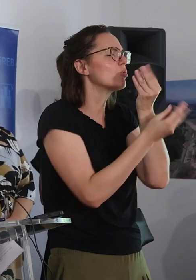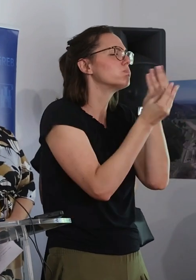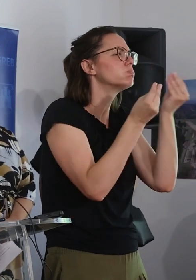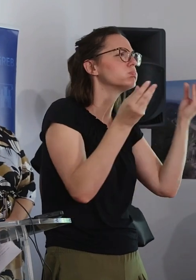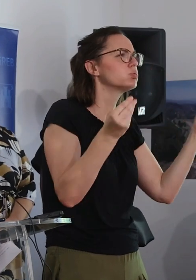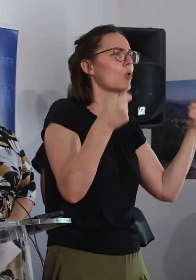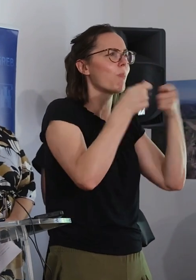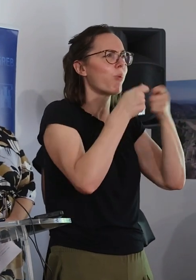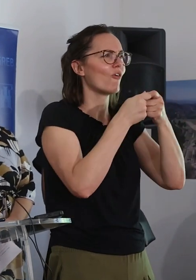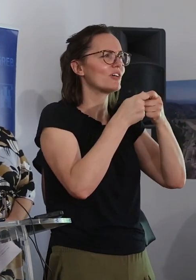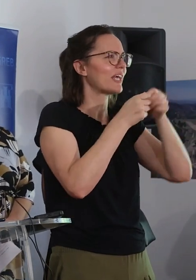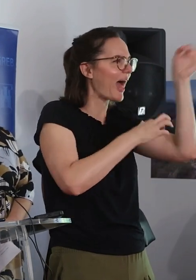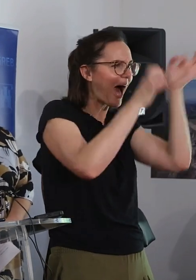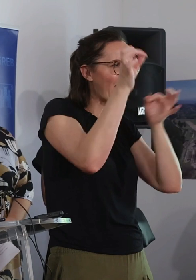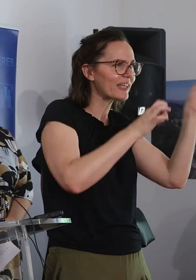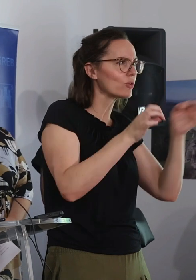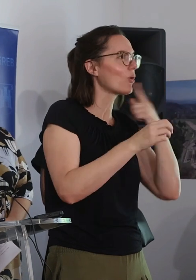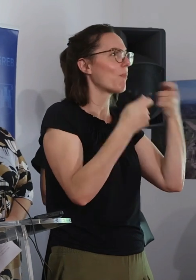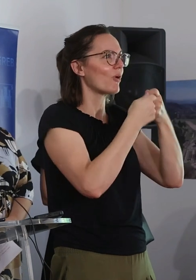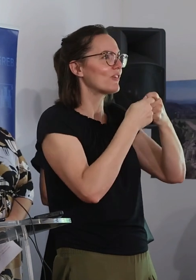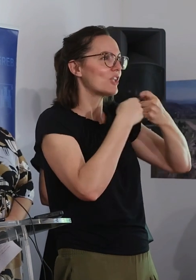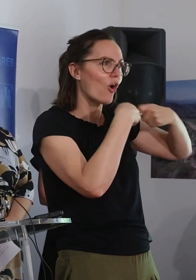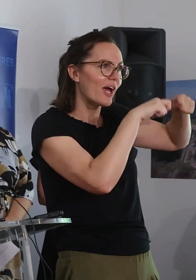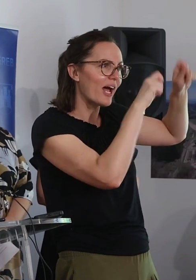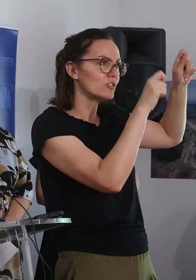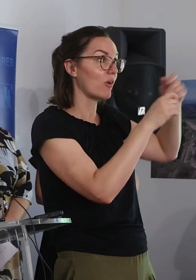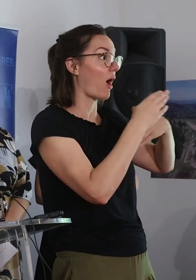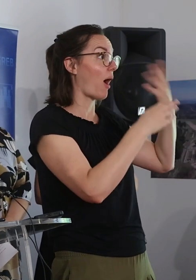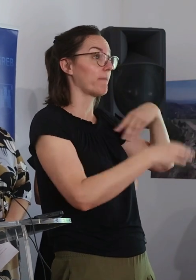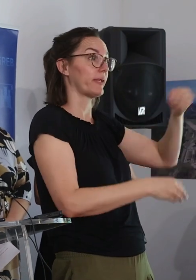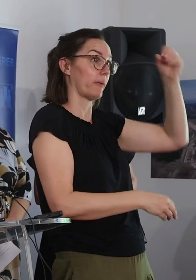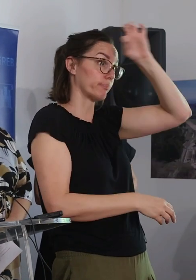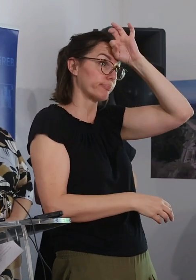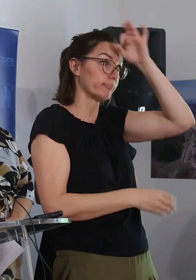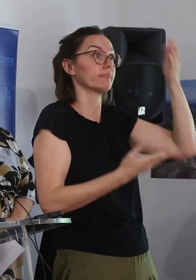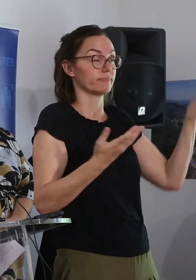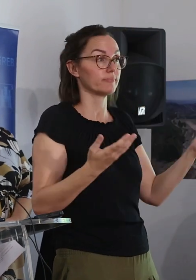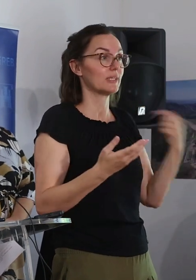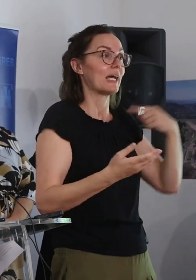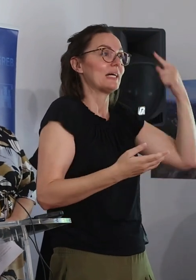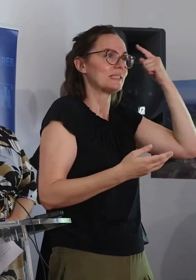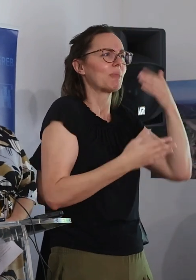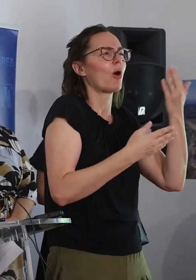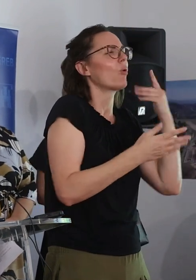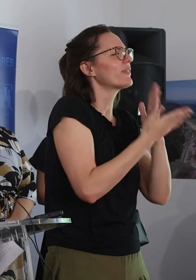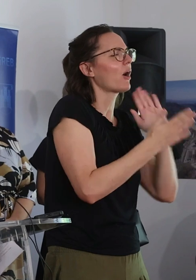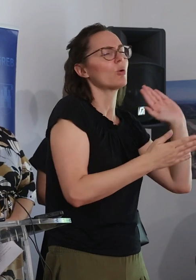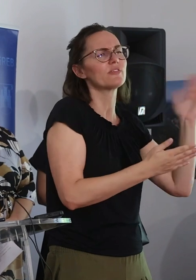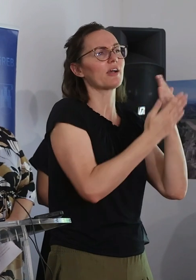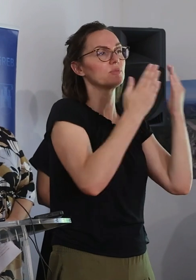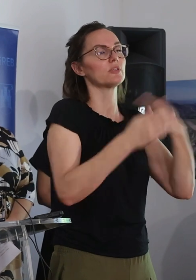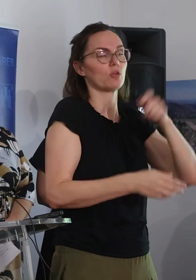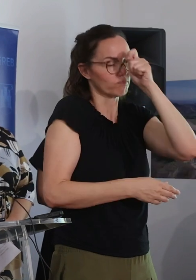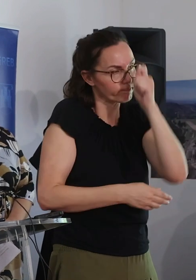o arhitekturi, o građevini i o stvarima kojima vjerojatno nisu nikad mislili da će se baviti. Znam kako je to išlo u svim muzejima i zato je